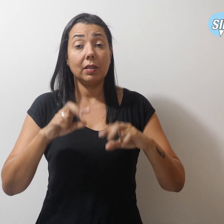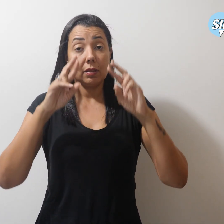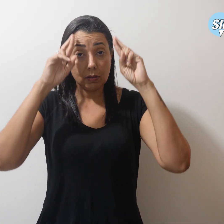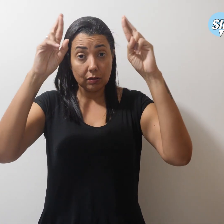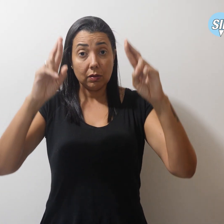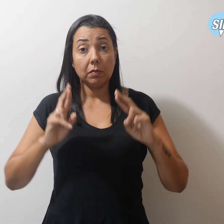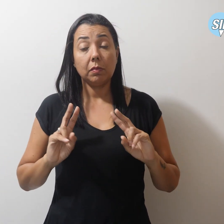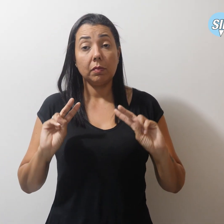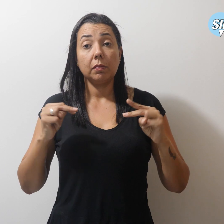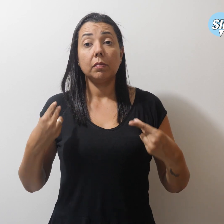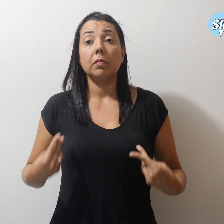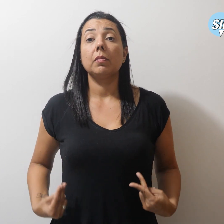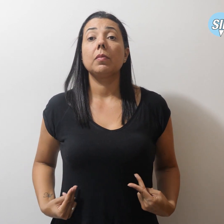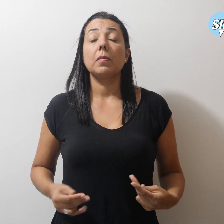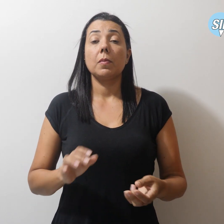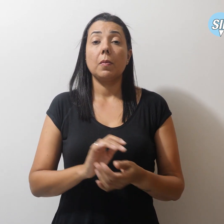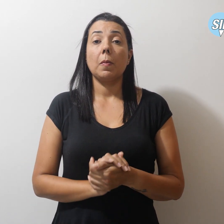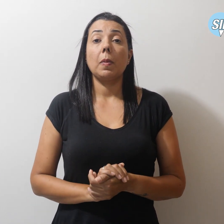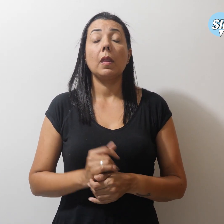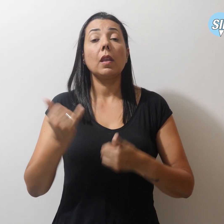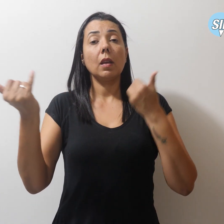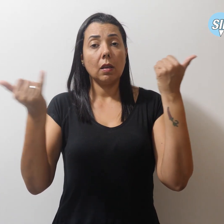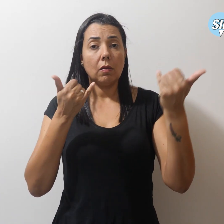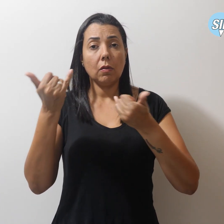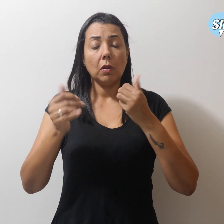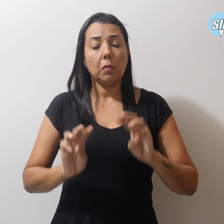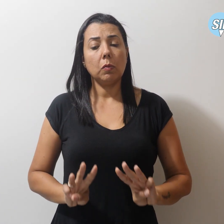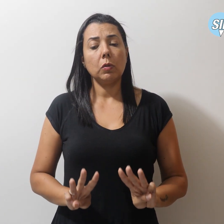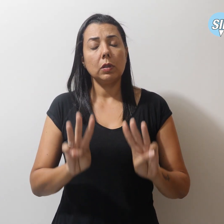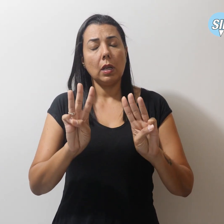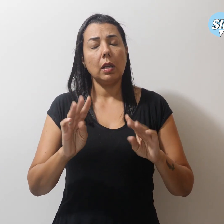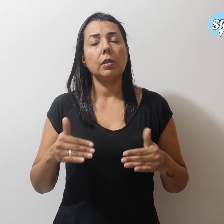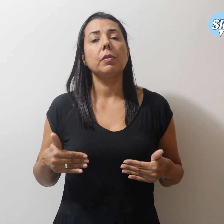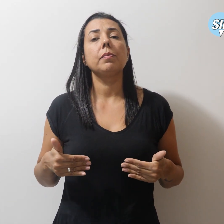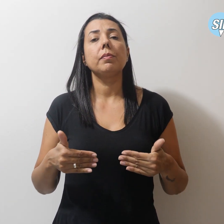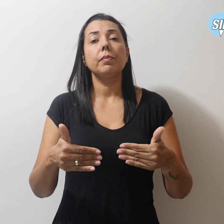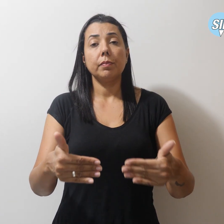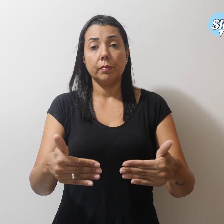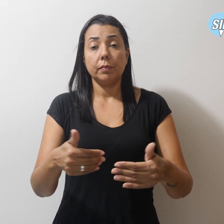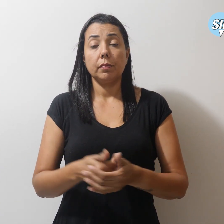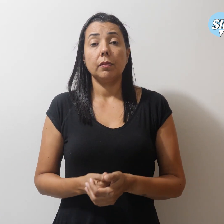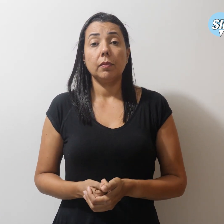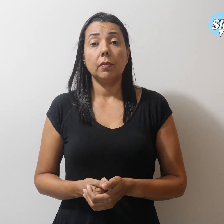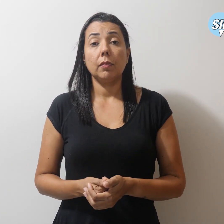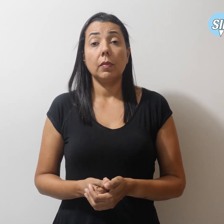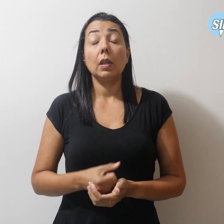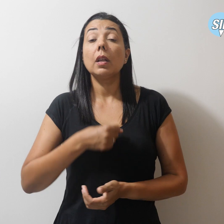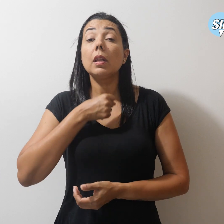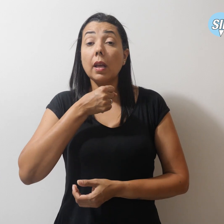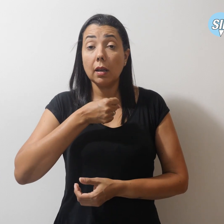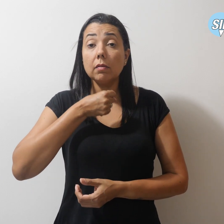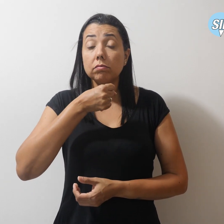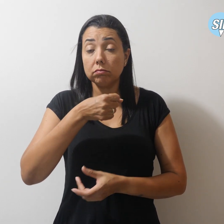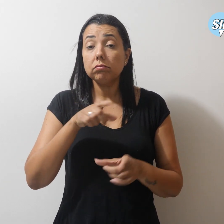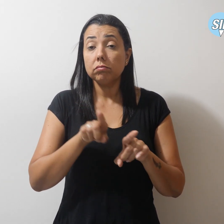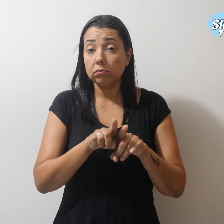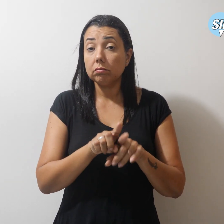humana, informa o site do Ministério. Nesta entrevista, a professora